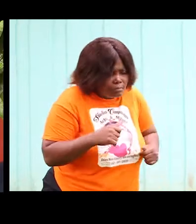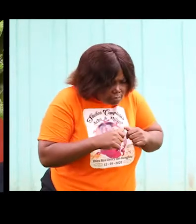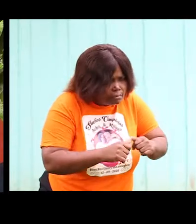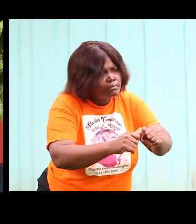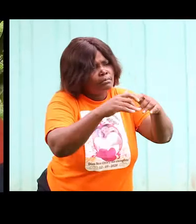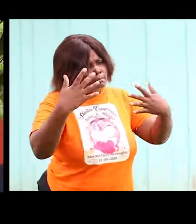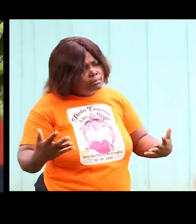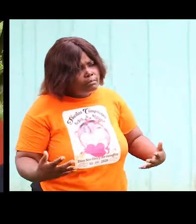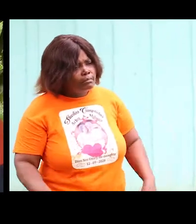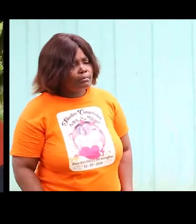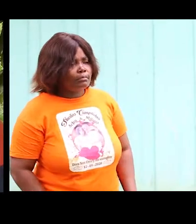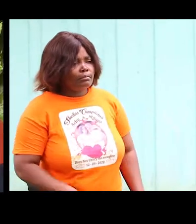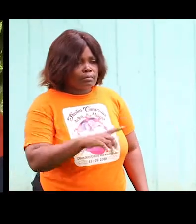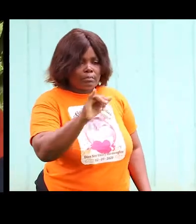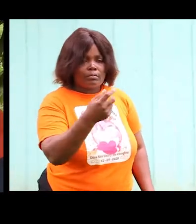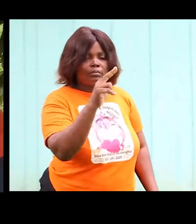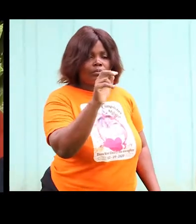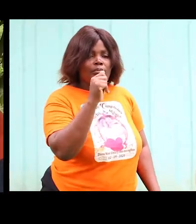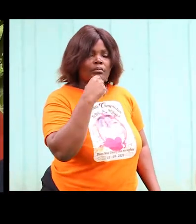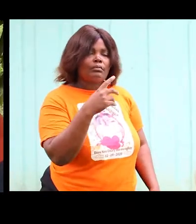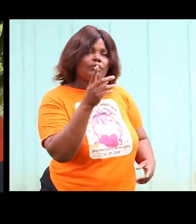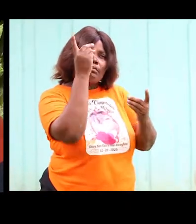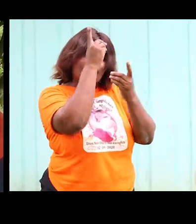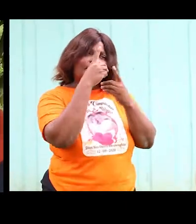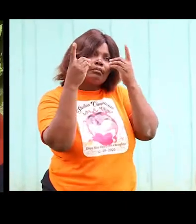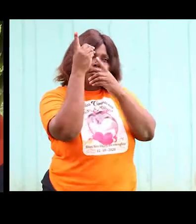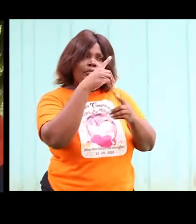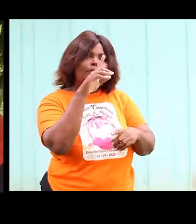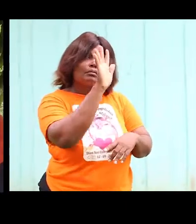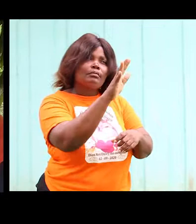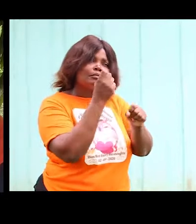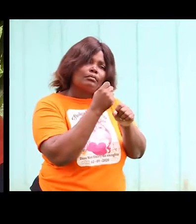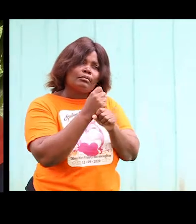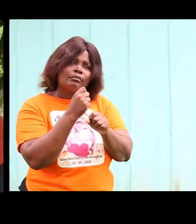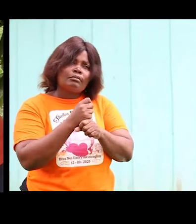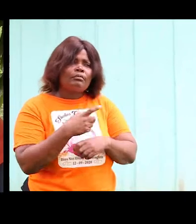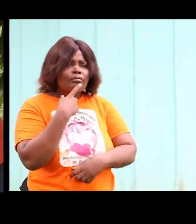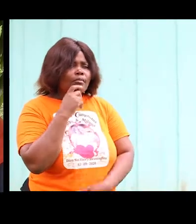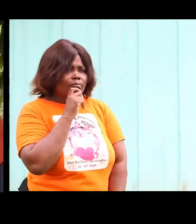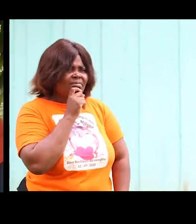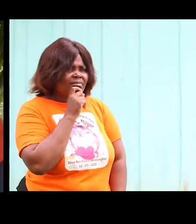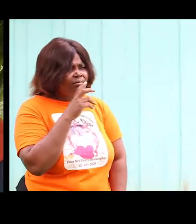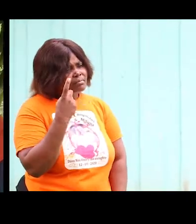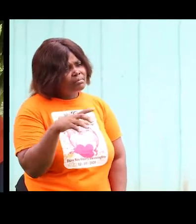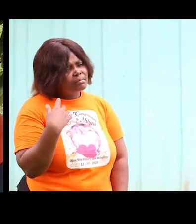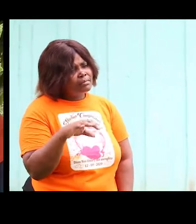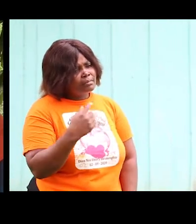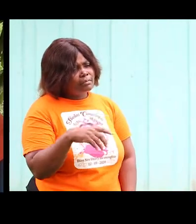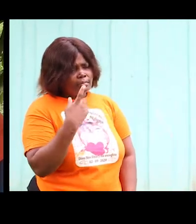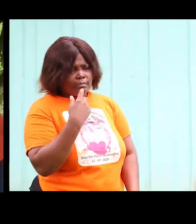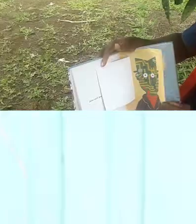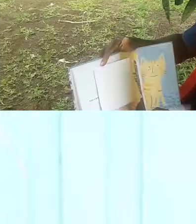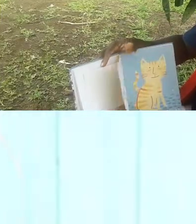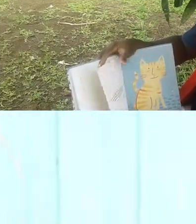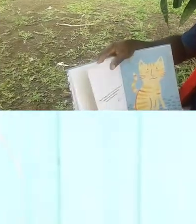juan está preocupado por su trabajo si es un poco complicado el trabajo hay que estar de vez en